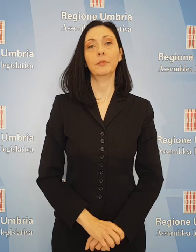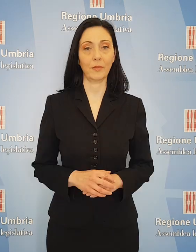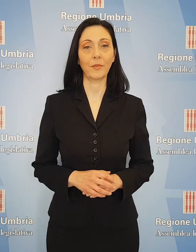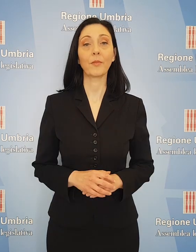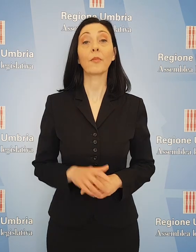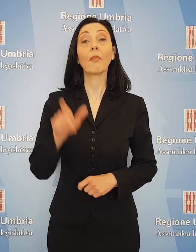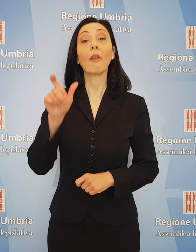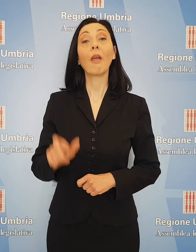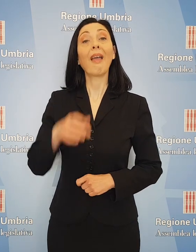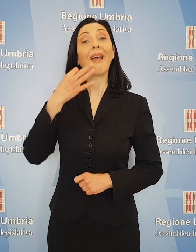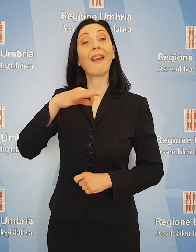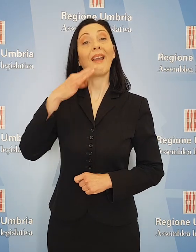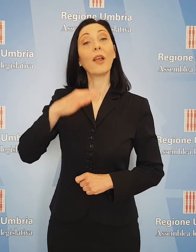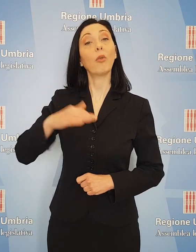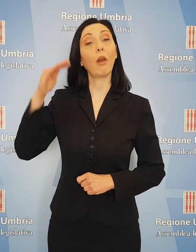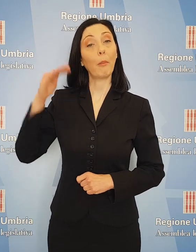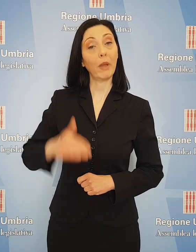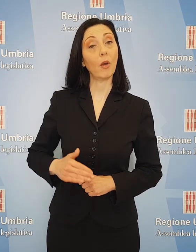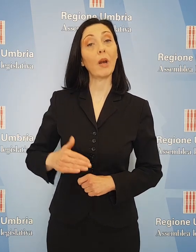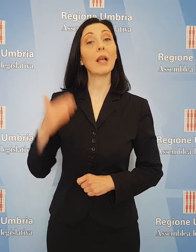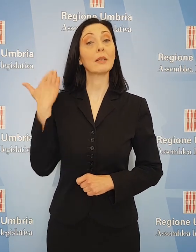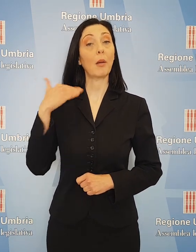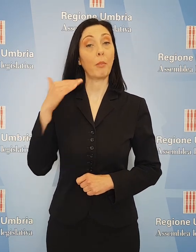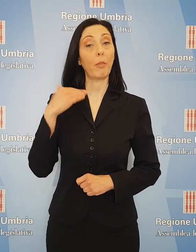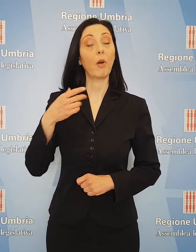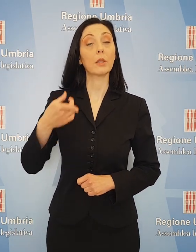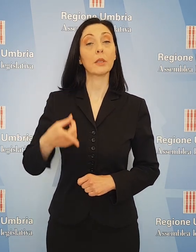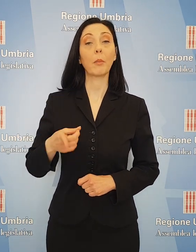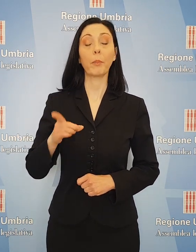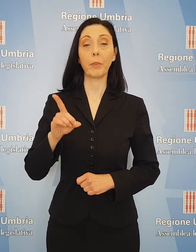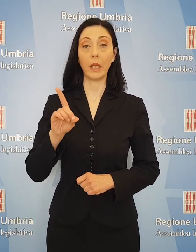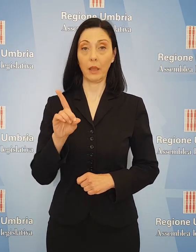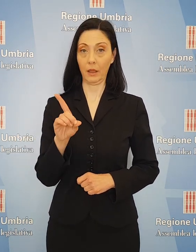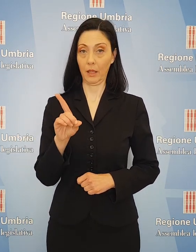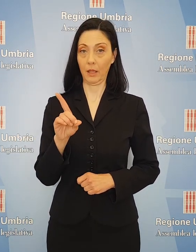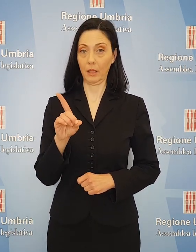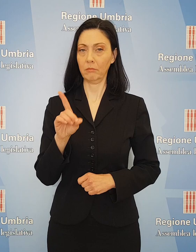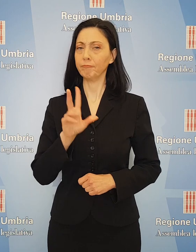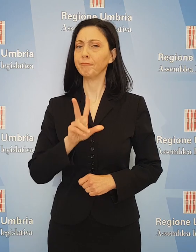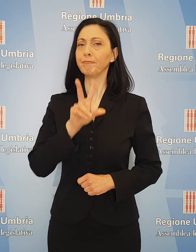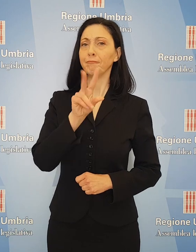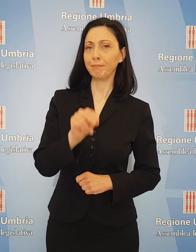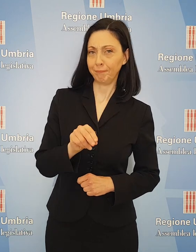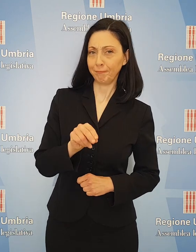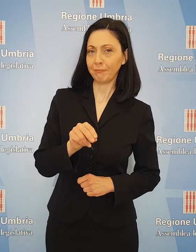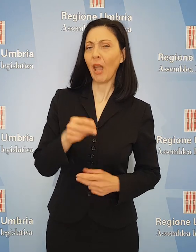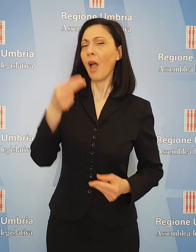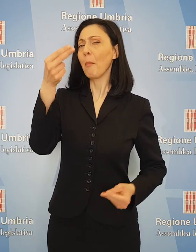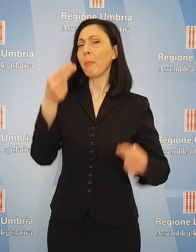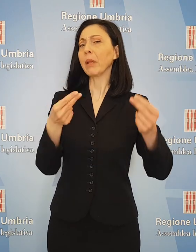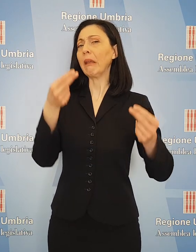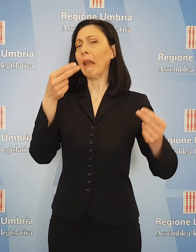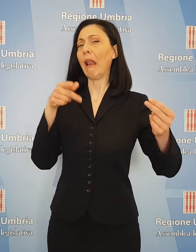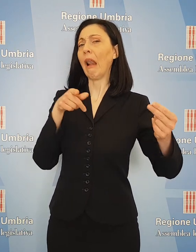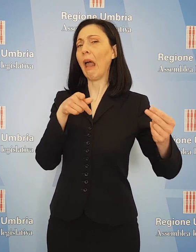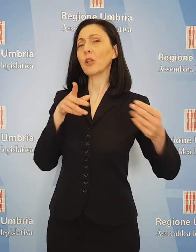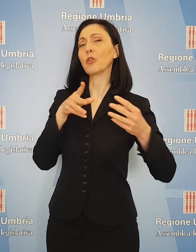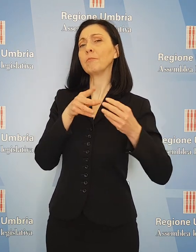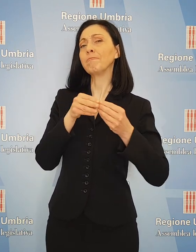Il relatore di minoranza, Donatella Porzi del Partito Democratico, ha definito il bilancio costruito su un'essenziale